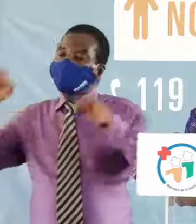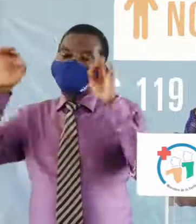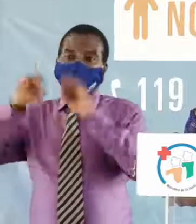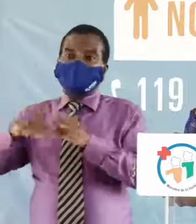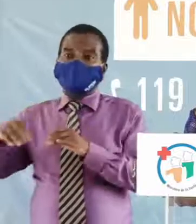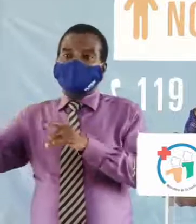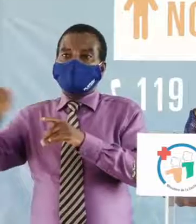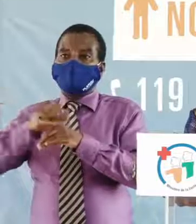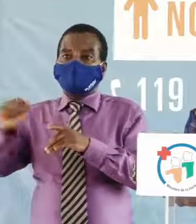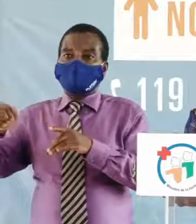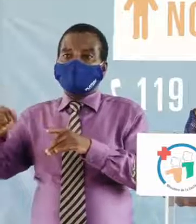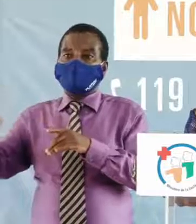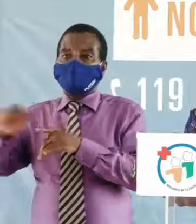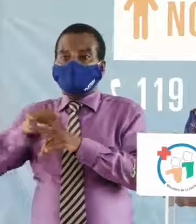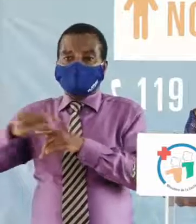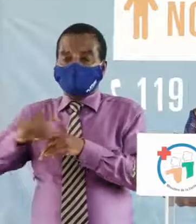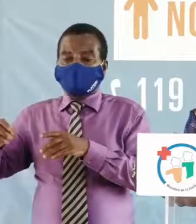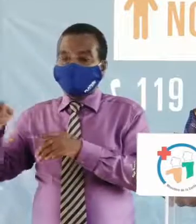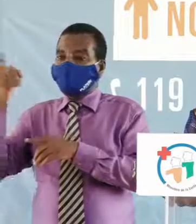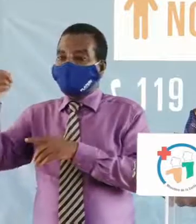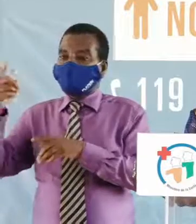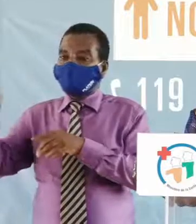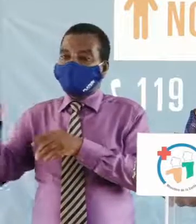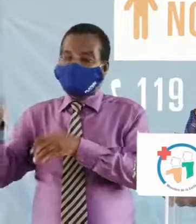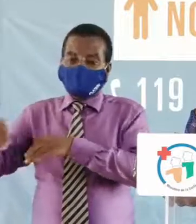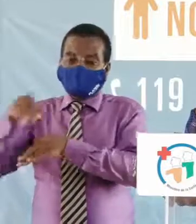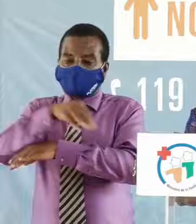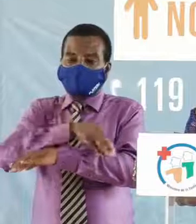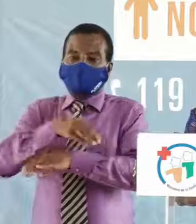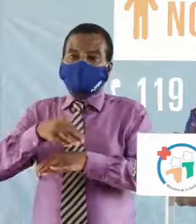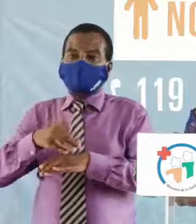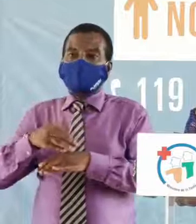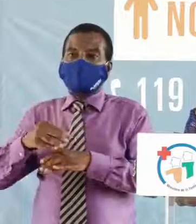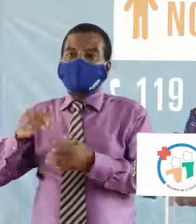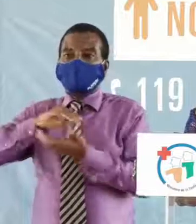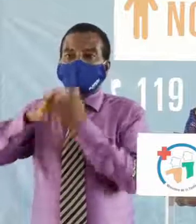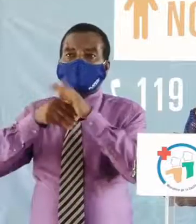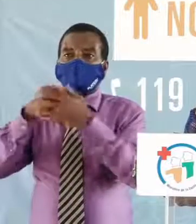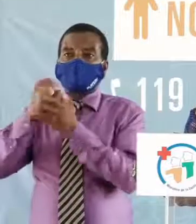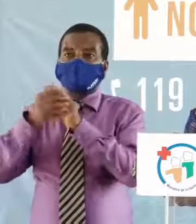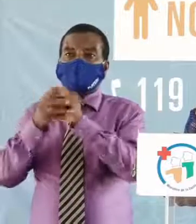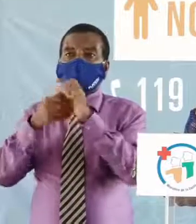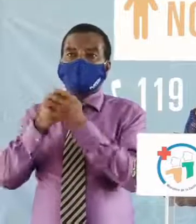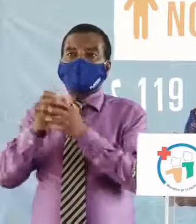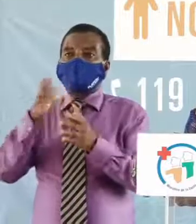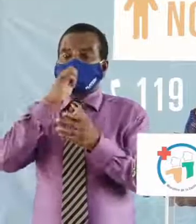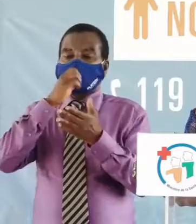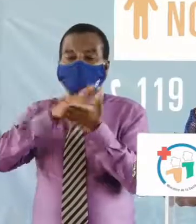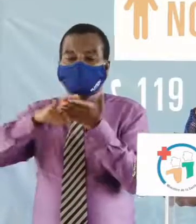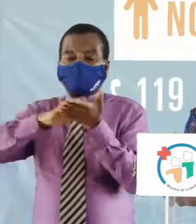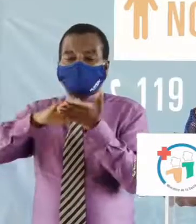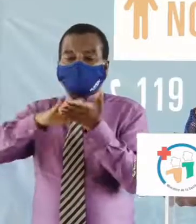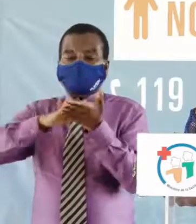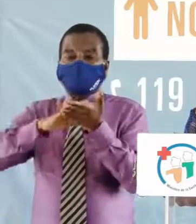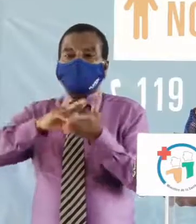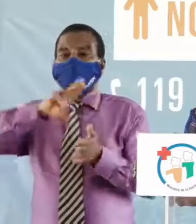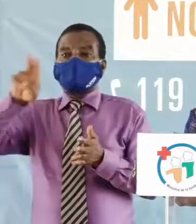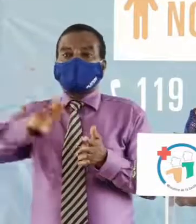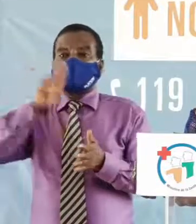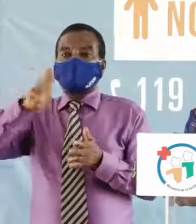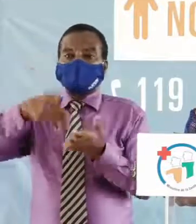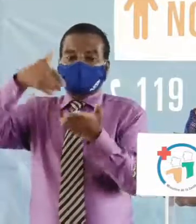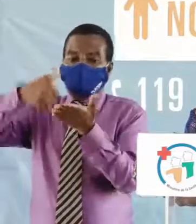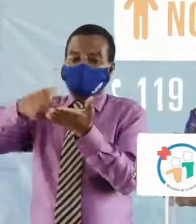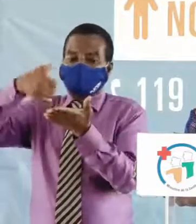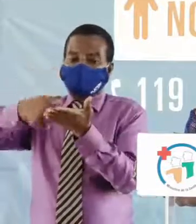pratiquer la distanciation sociale, en particulier la distanciation physique, se laver régulièrement les mains à l'eau et au savon, utiliser des